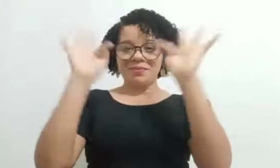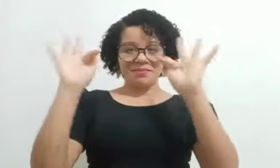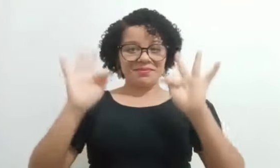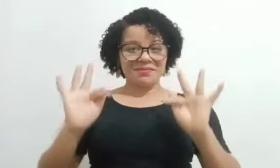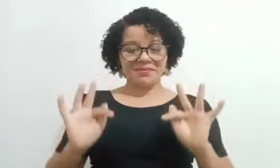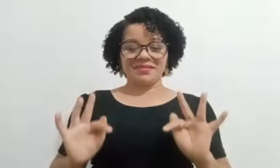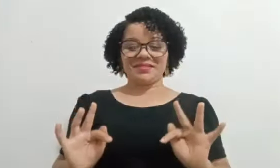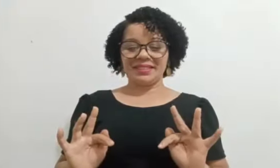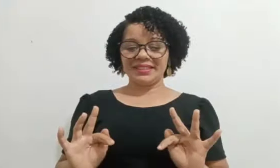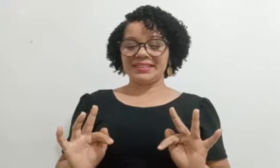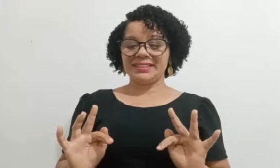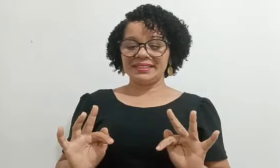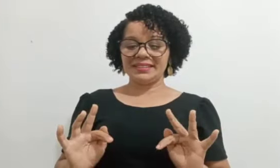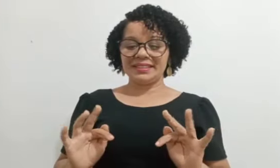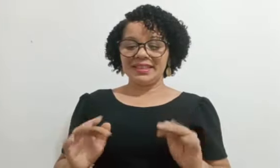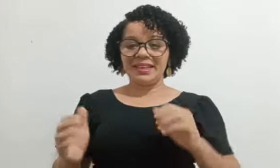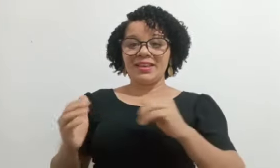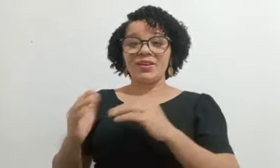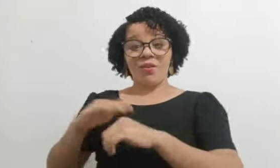e conversar com o surdo.